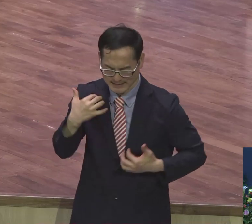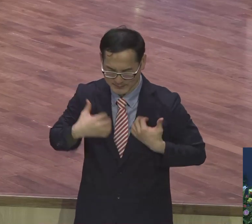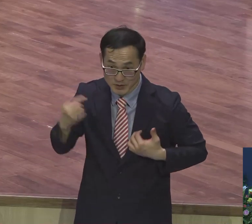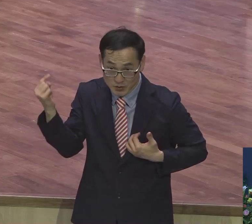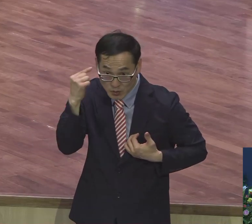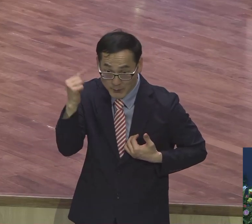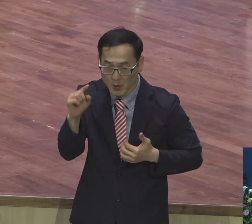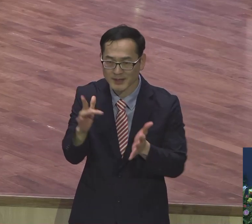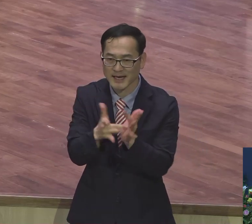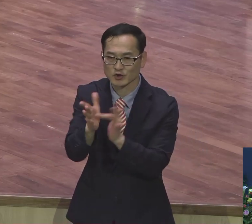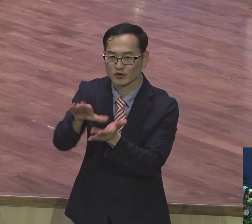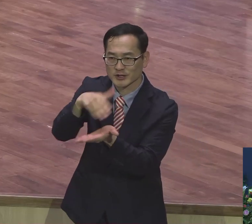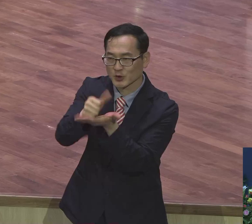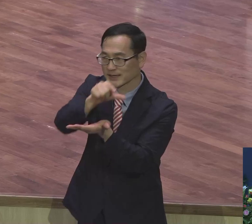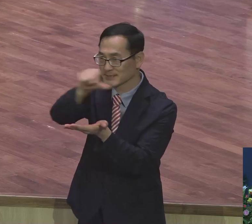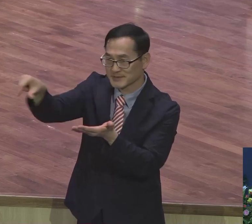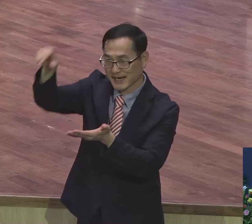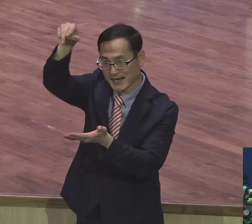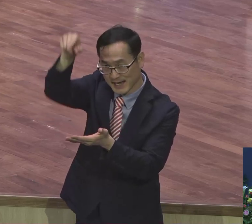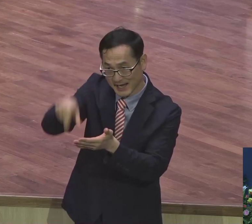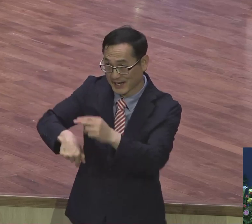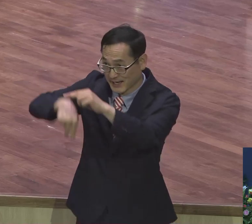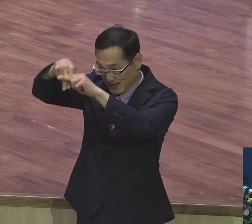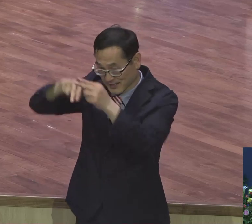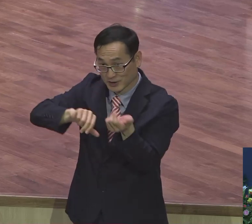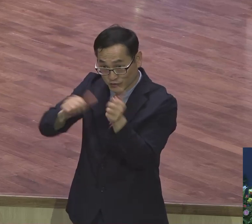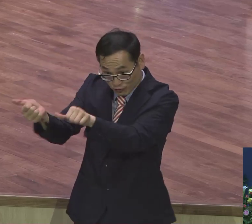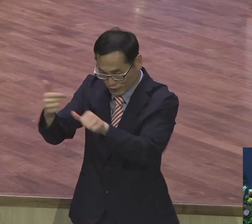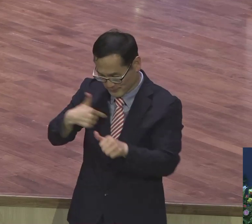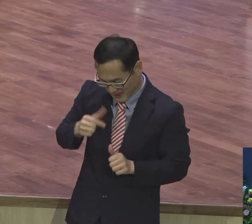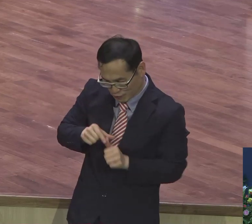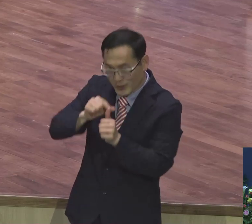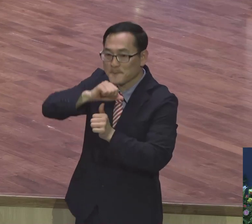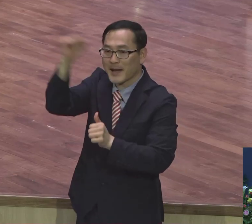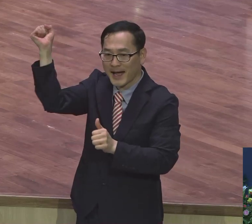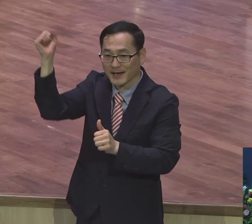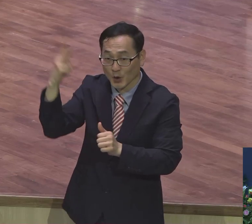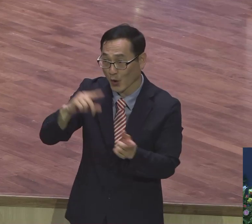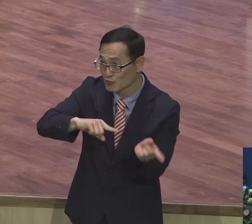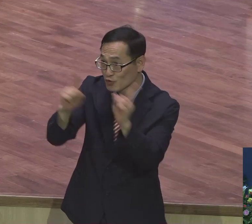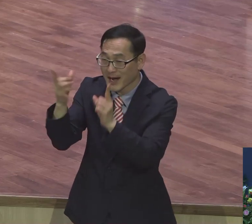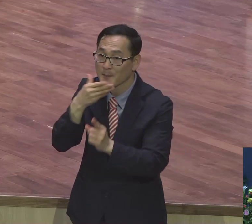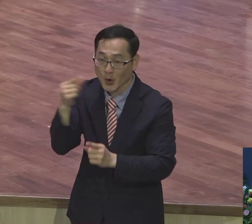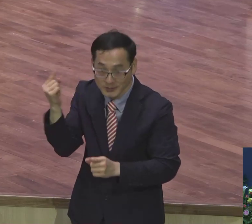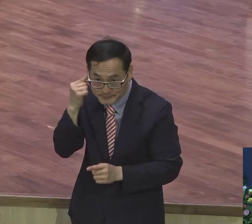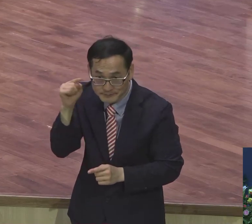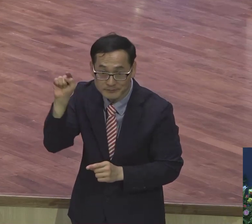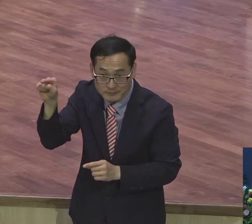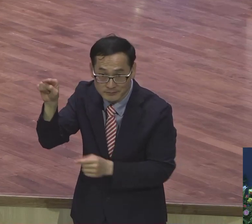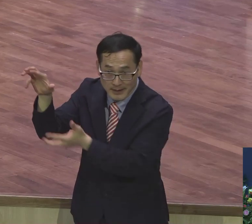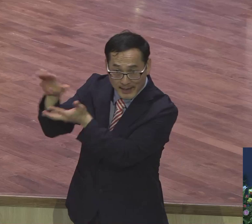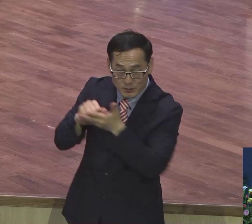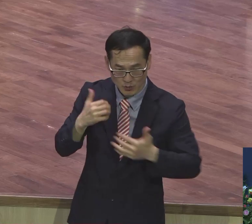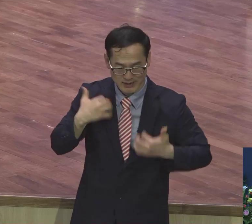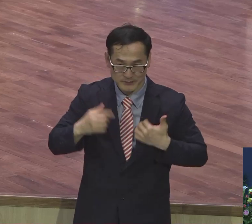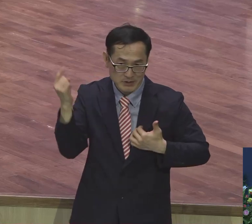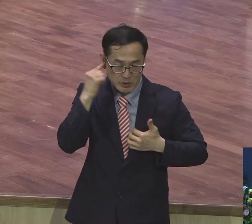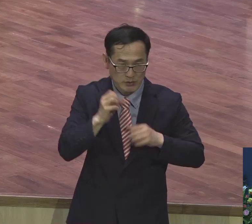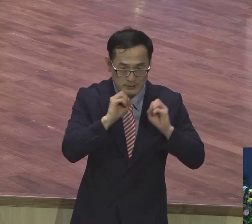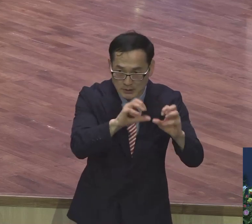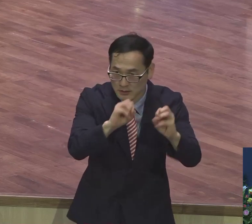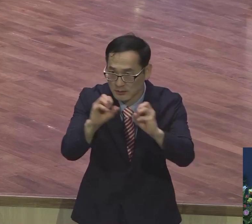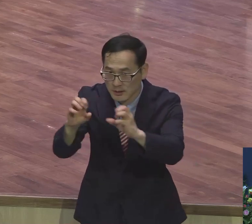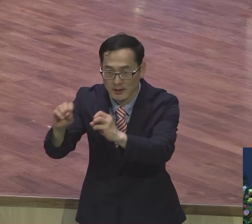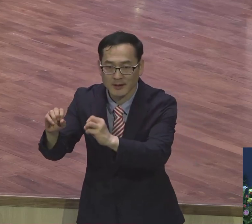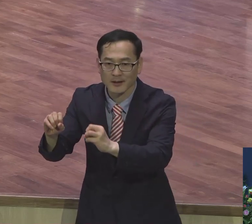그리스도의 십자가의 대속과 이 부활의 복음이요. 가장 아름다운 이 복음 이 기쁜 소식을 전하는데 우리가 이